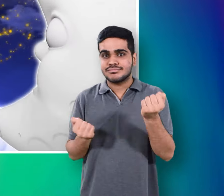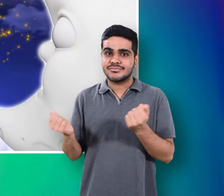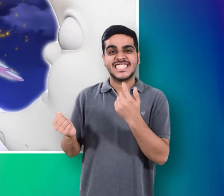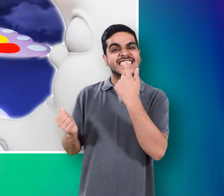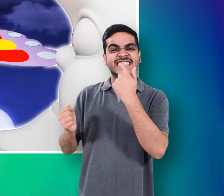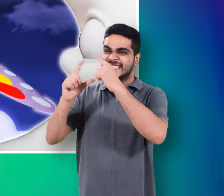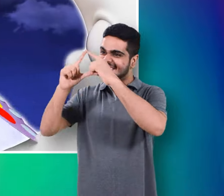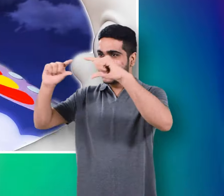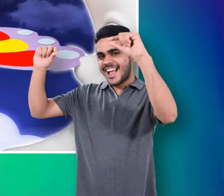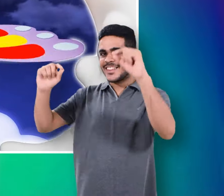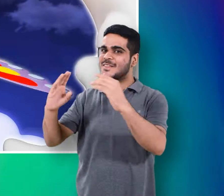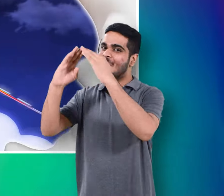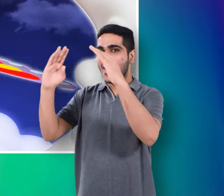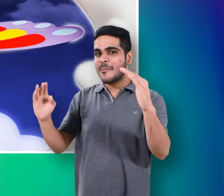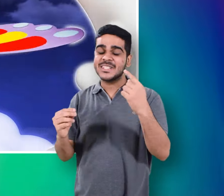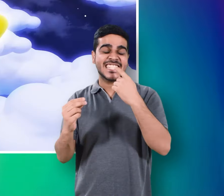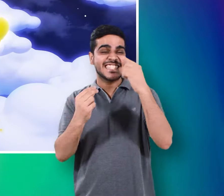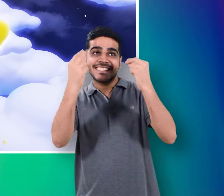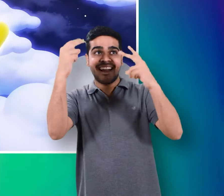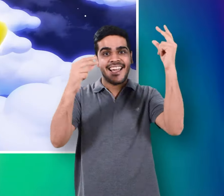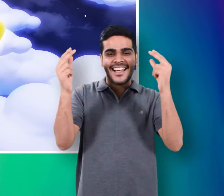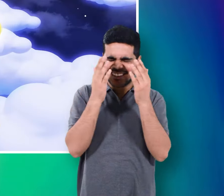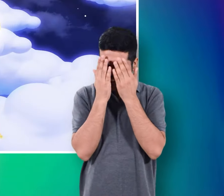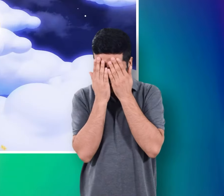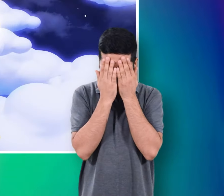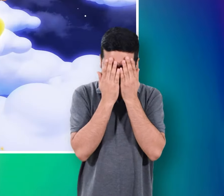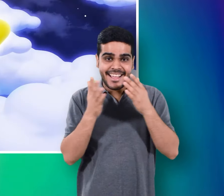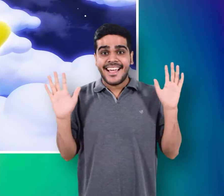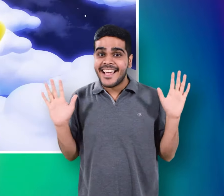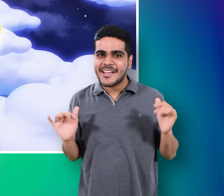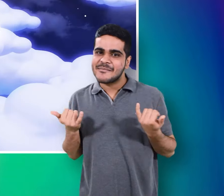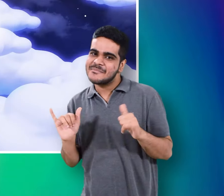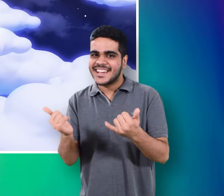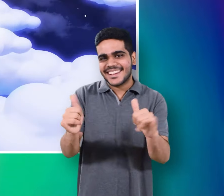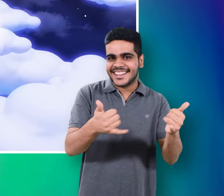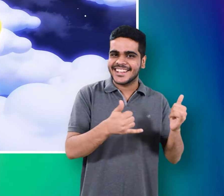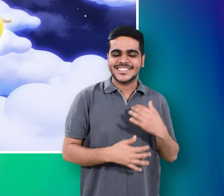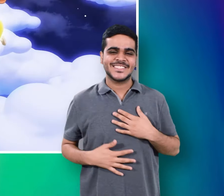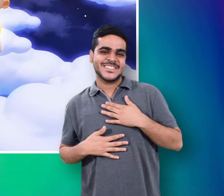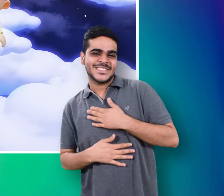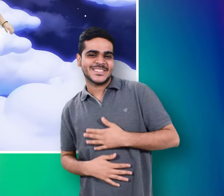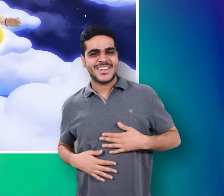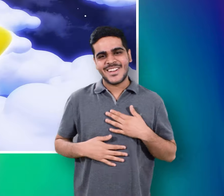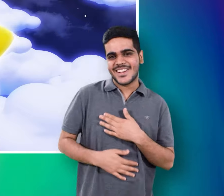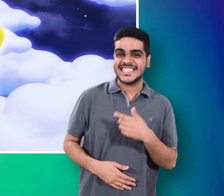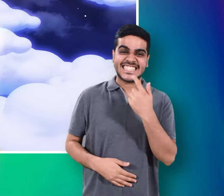चंदा के घर जाएगा दारों के संगाग में चूले खेल के दिल पहलाएगा